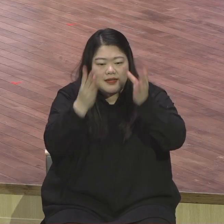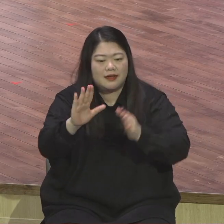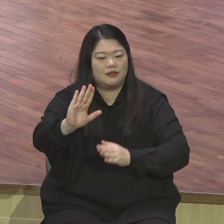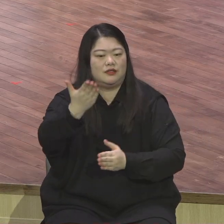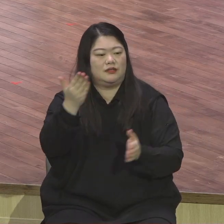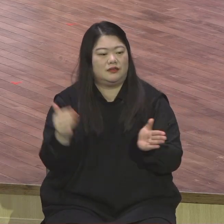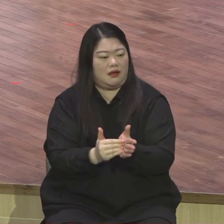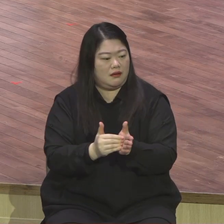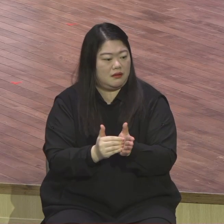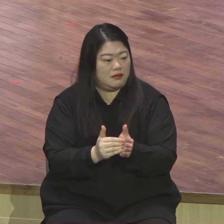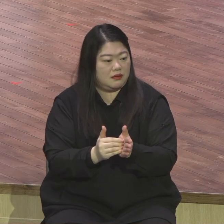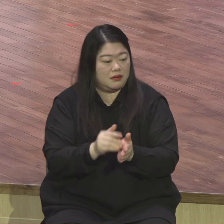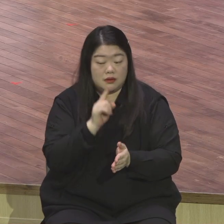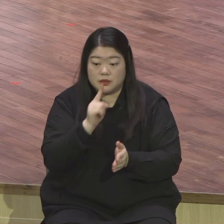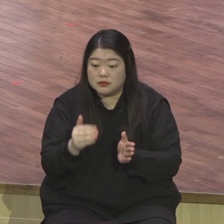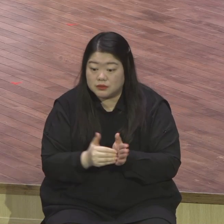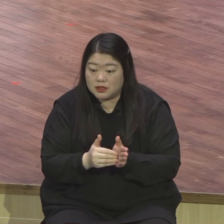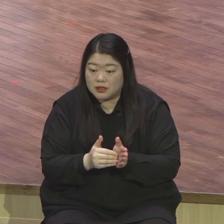변화 질적 변화입니다